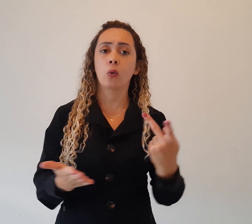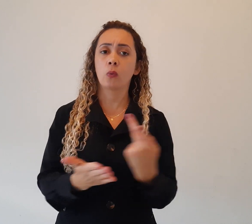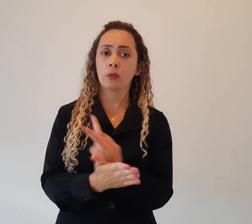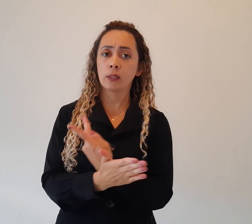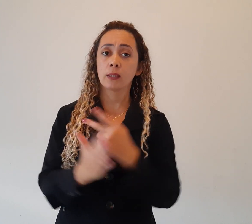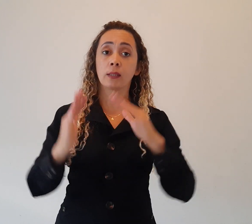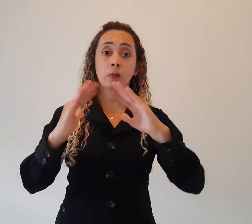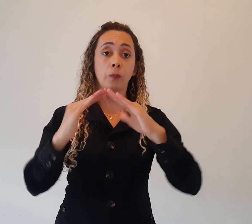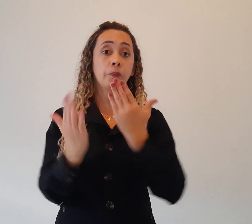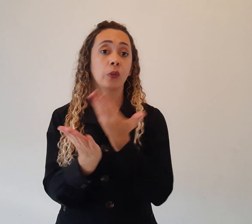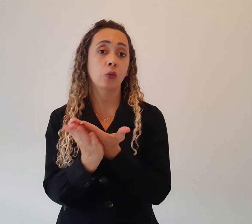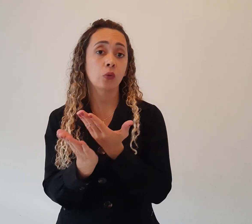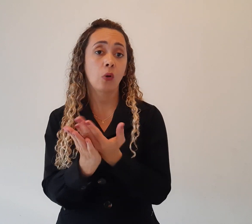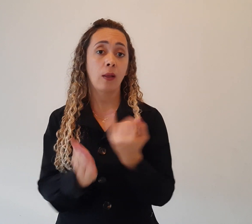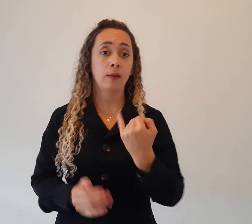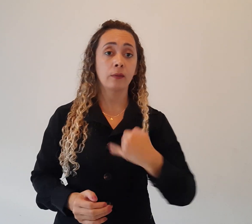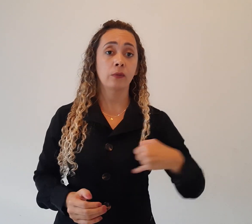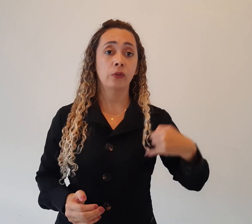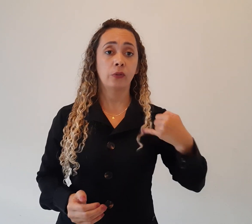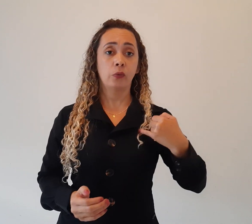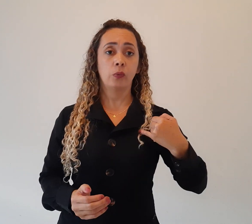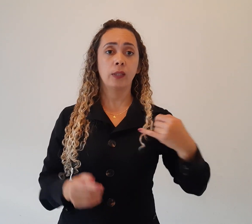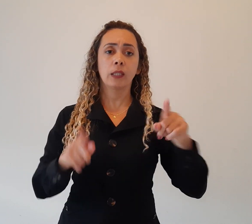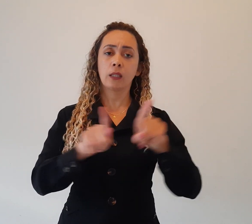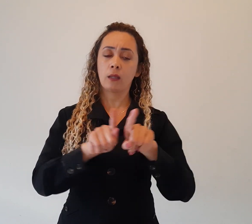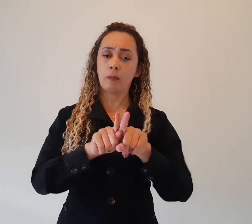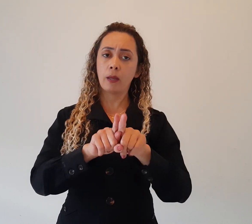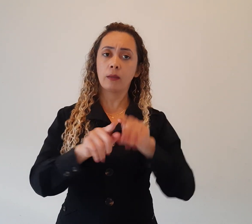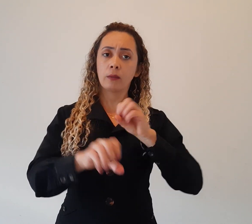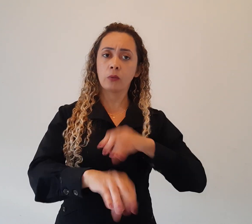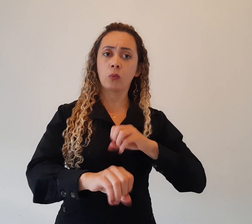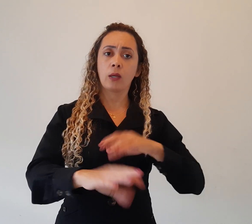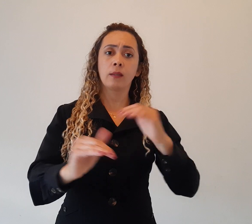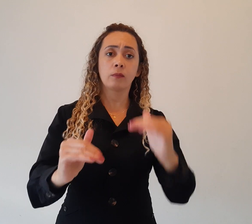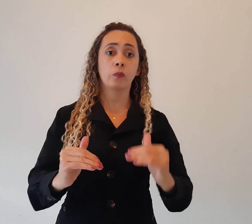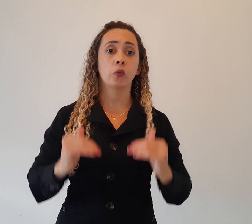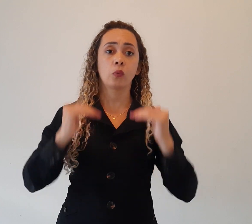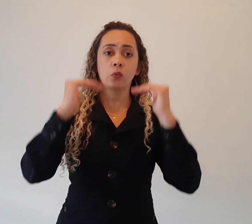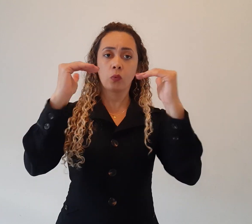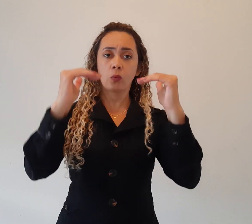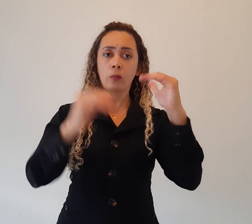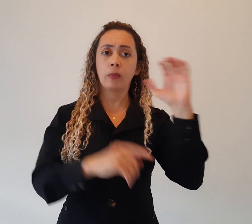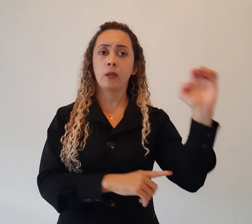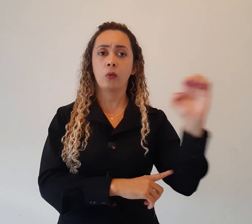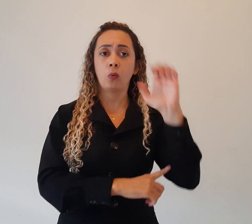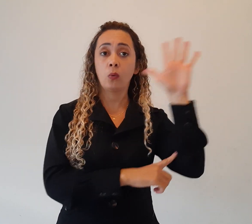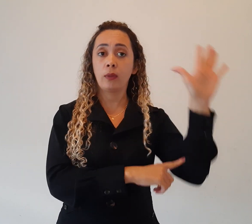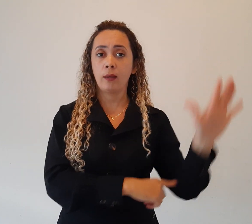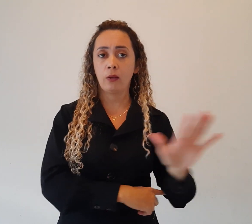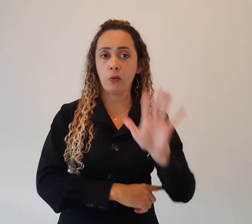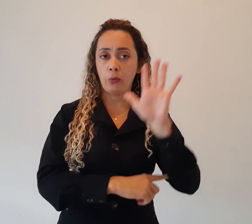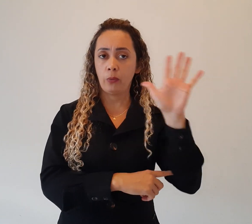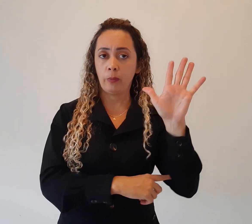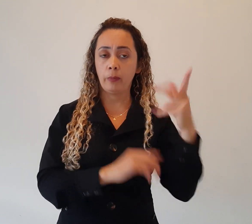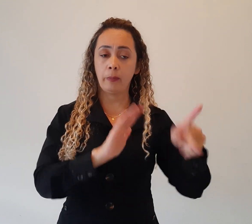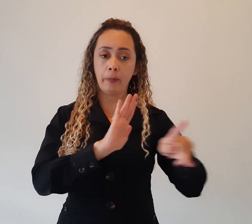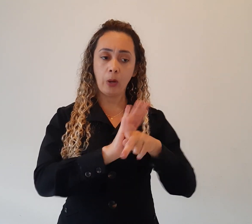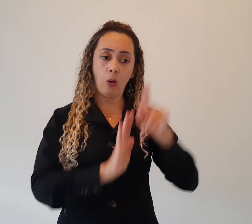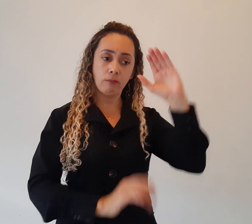jesuítas, e uma formação superior na Europa, que aconteceria nas universidades católicas. Nós vamos